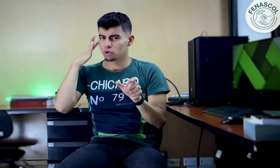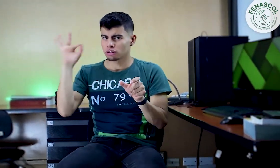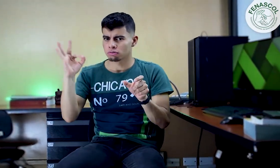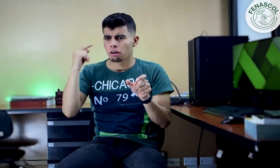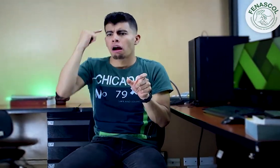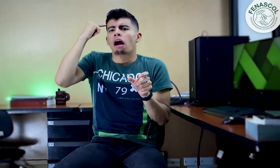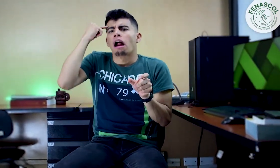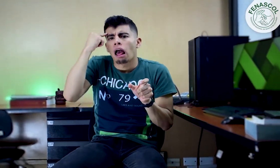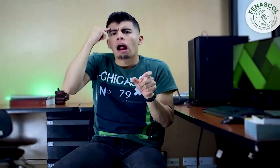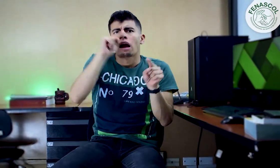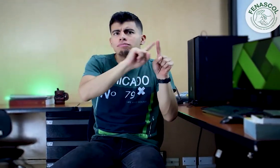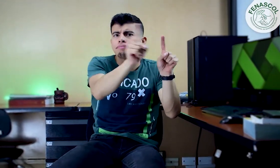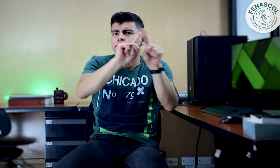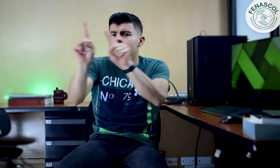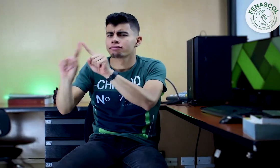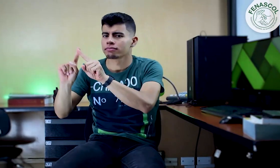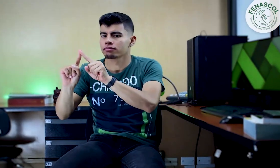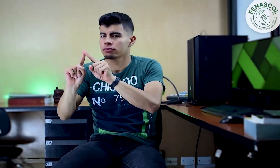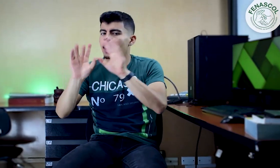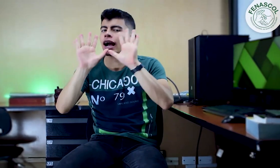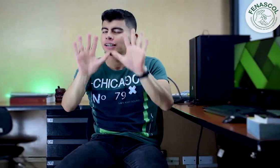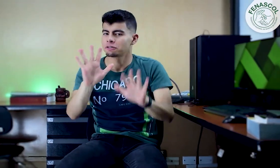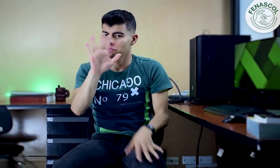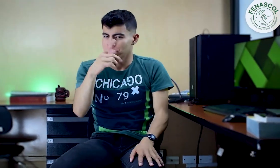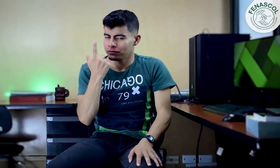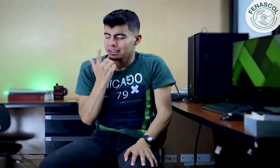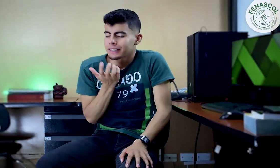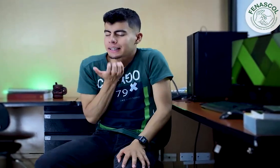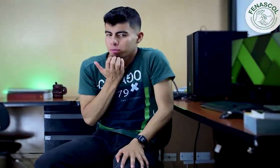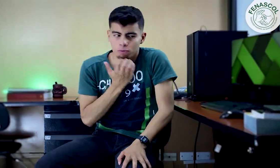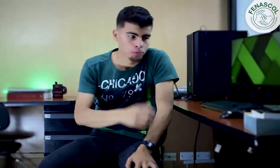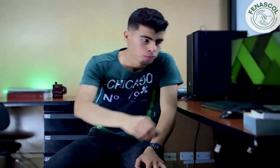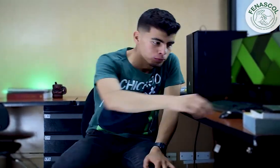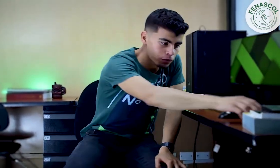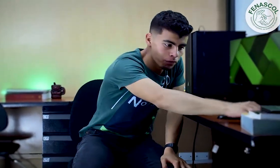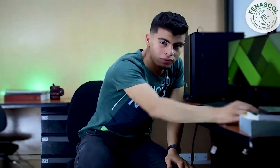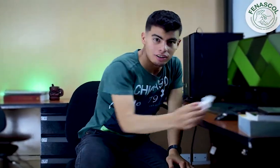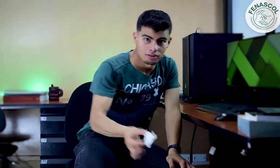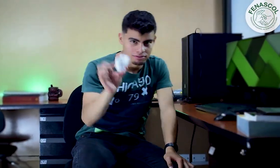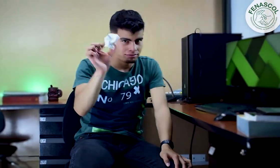mucho tiempo han creído que a las personas sordas se les llama de diferentes formas. Por ejemplo,